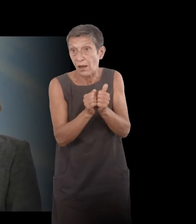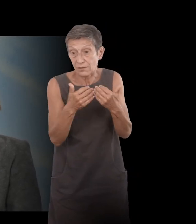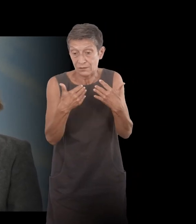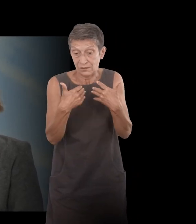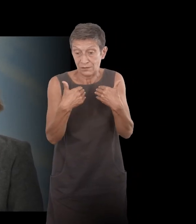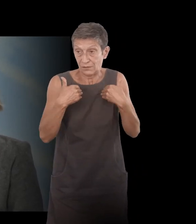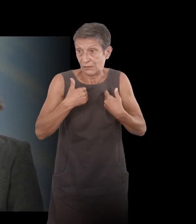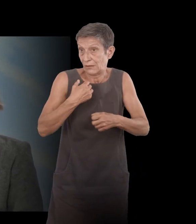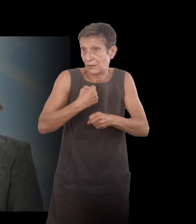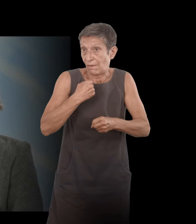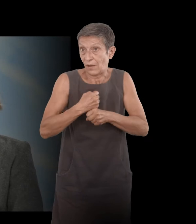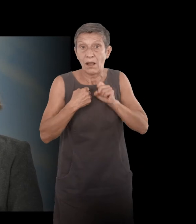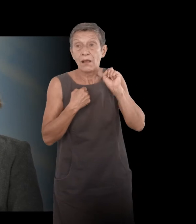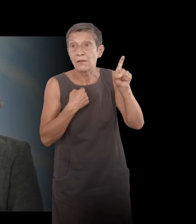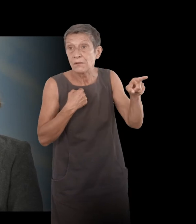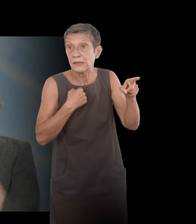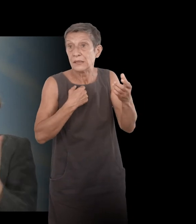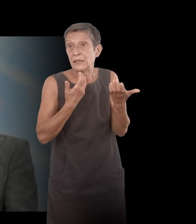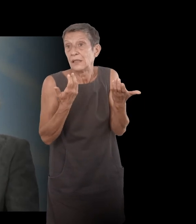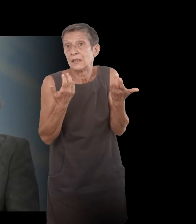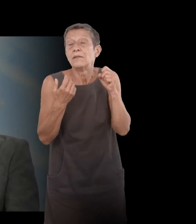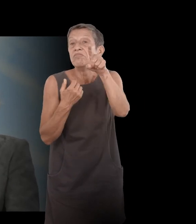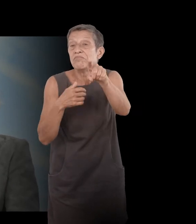Laure Limongi qui m'a suivie pendant le master, celui de mes éditrices.